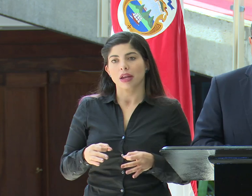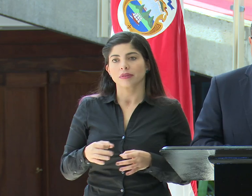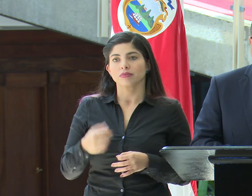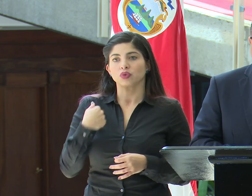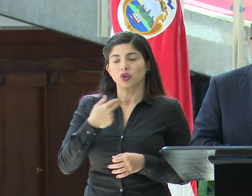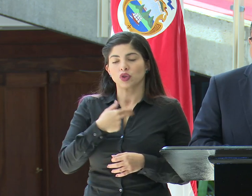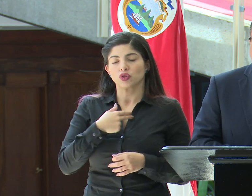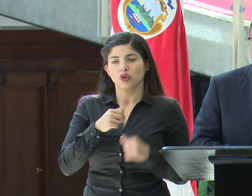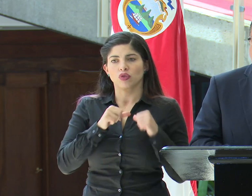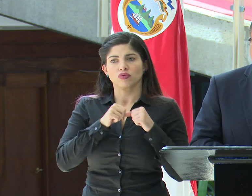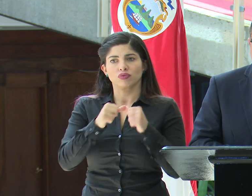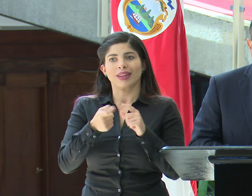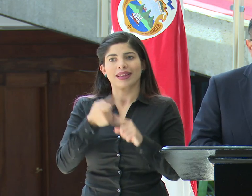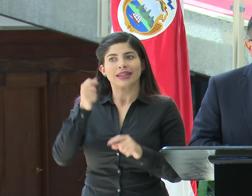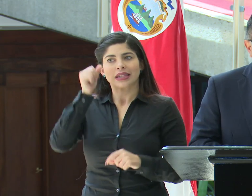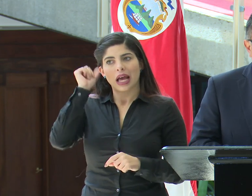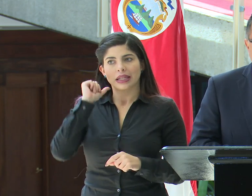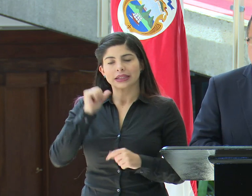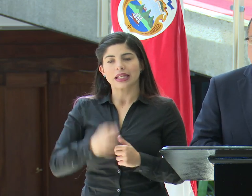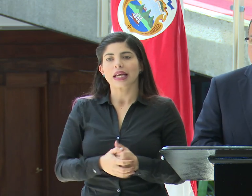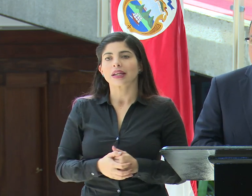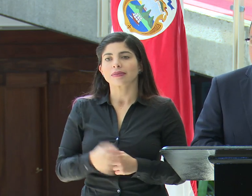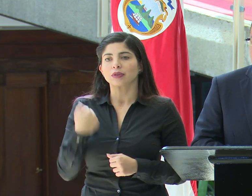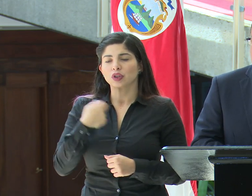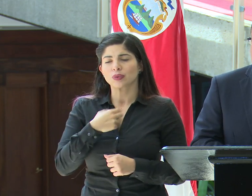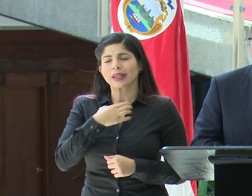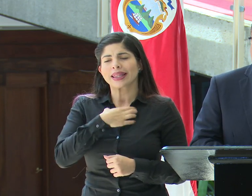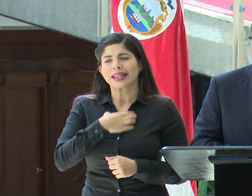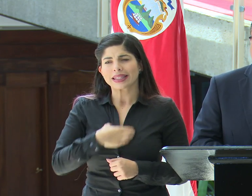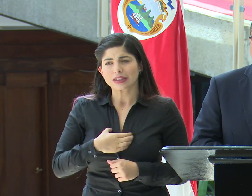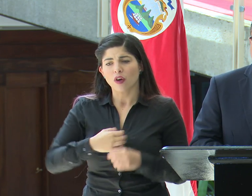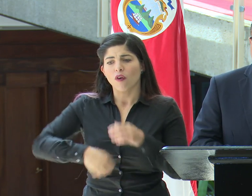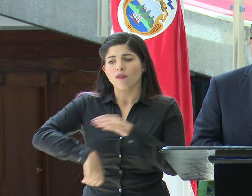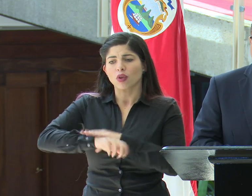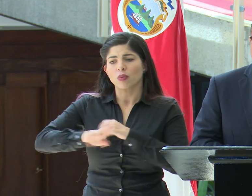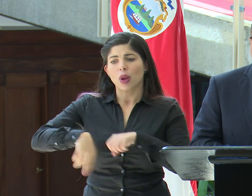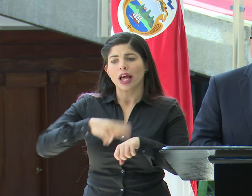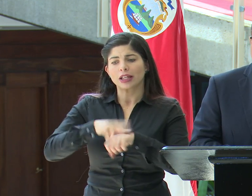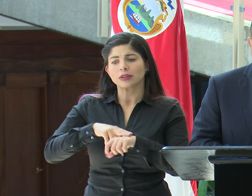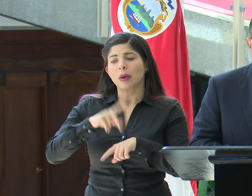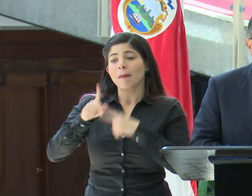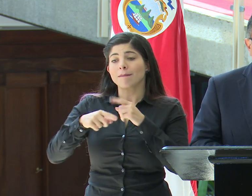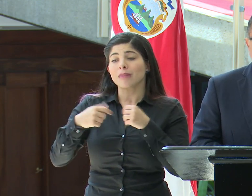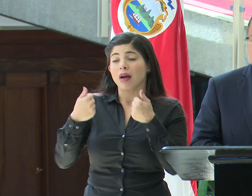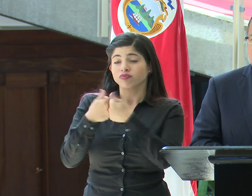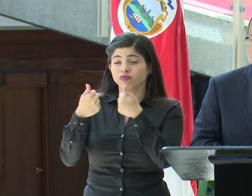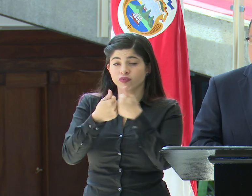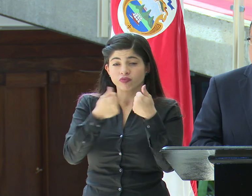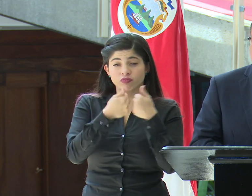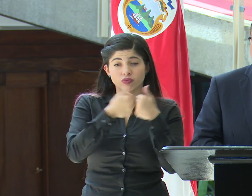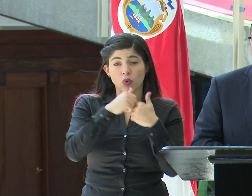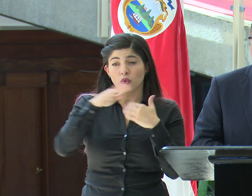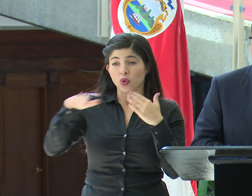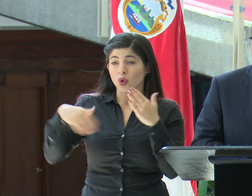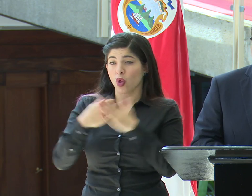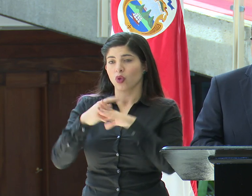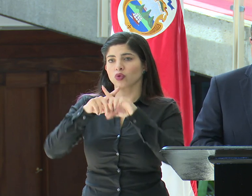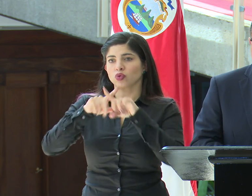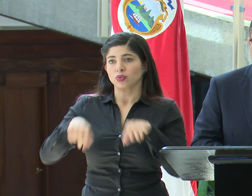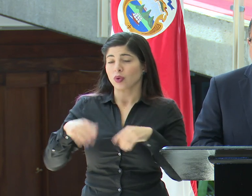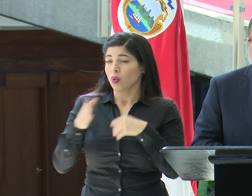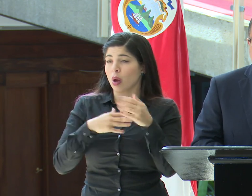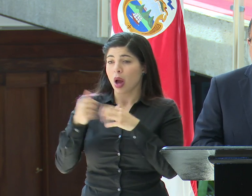la que hemos sostenido desde el día de ayer, y el deseo del fútbol nacional de suspender todas las jornadas de todas nuestras ligas y en todas las